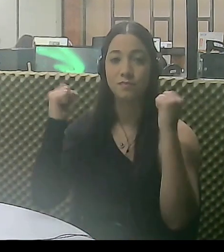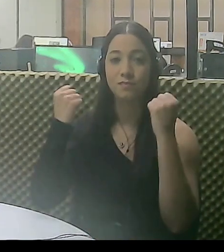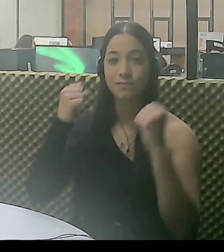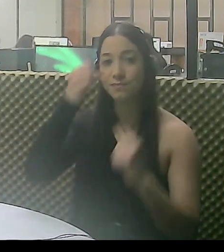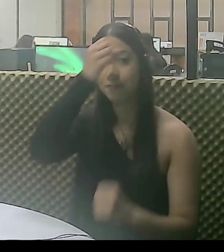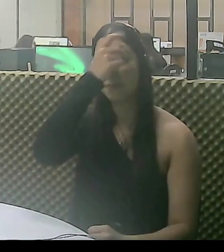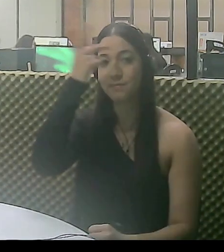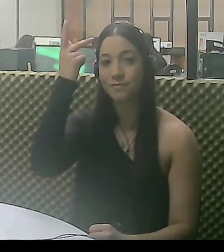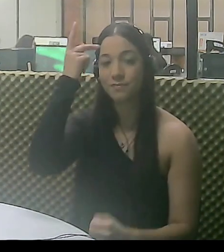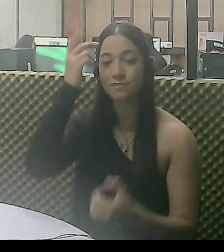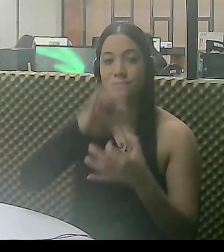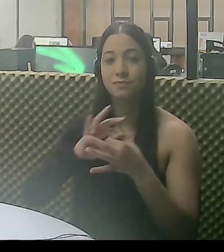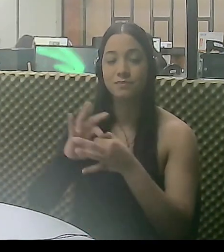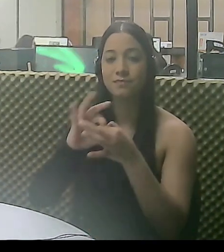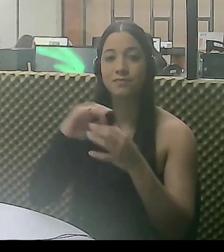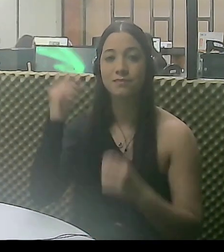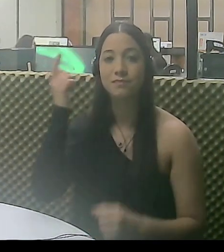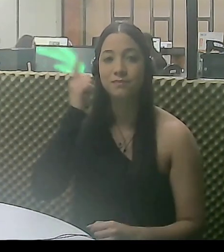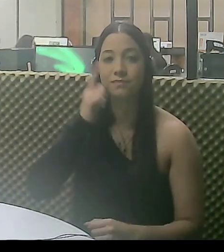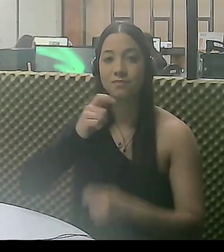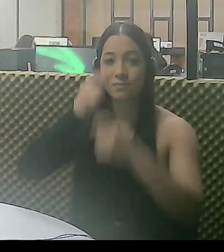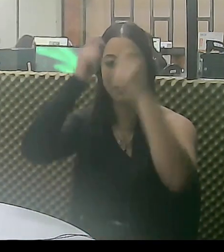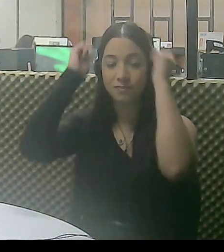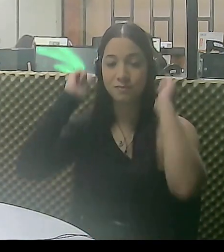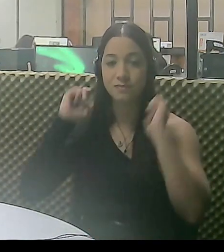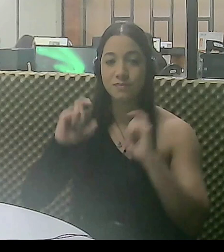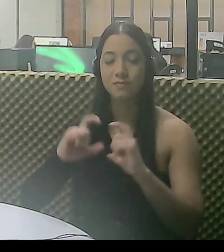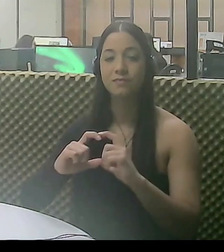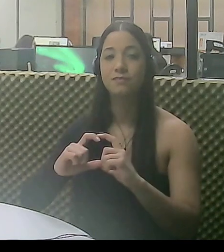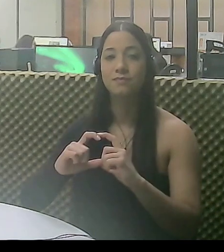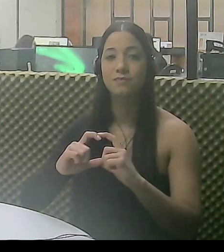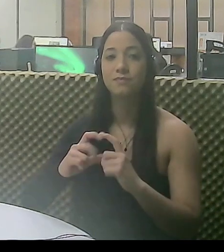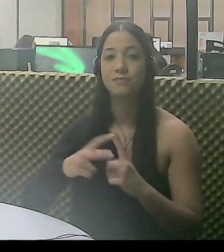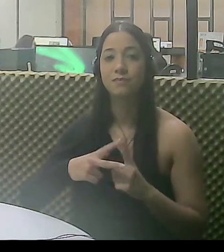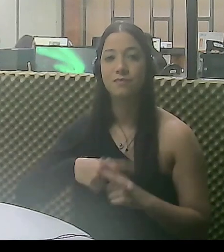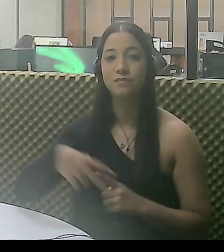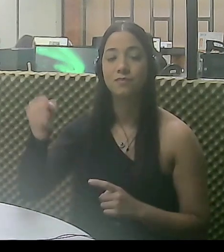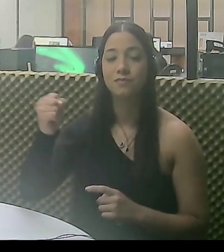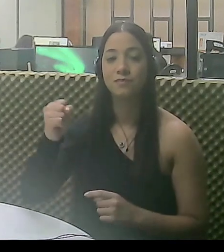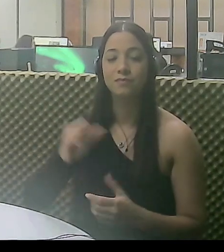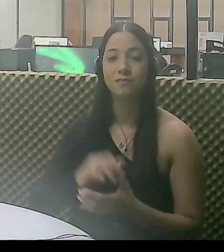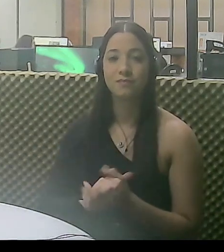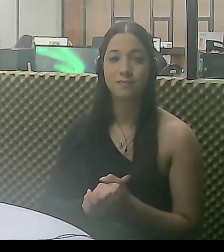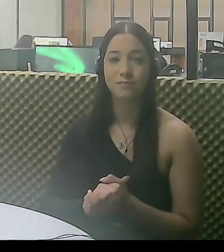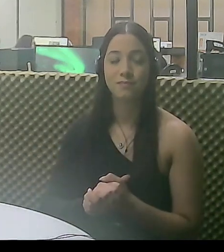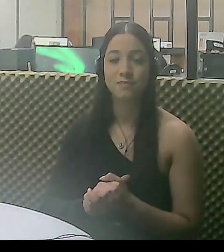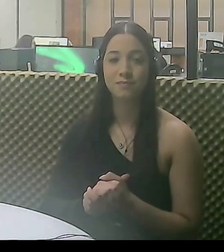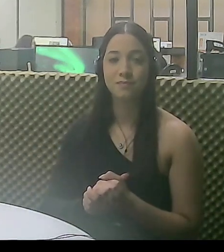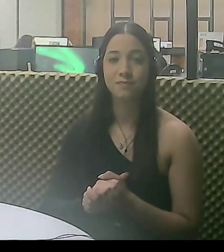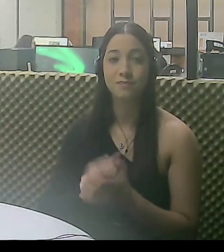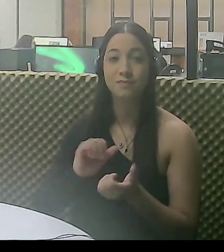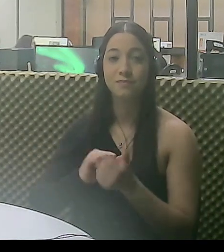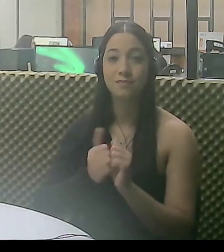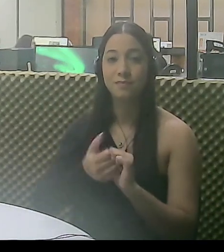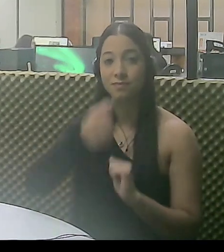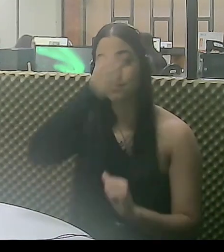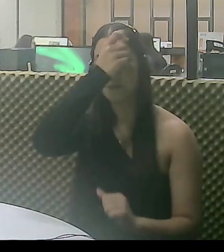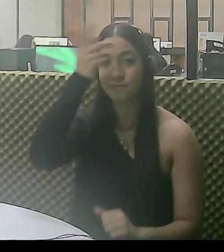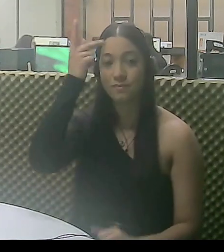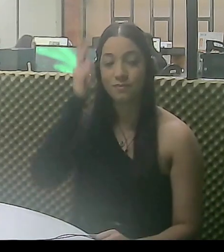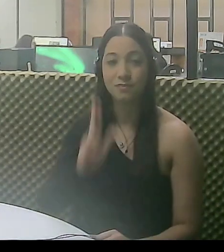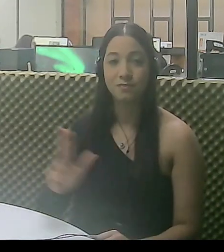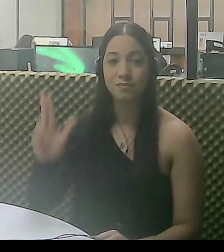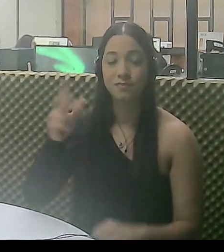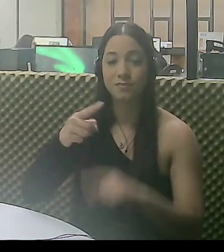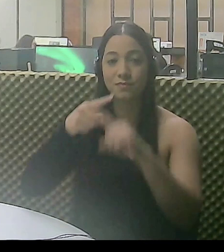prefeitura e parceiros conquistam medalhas e batem recorde na Colômbia. E ainda, atleta da prefeitura de Uberlândia